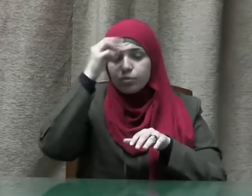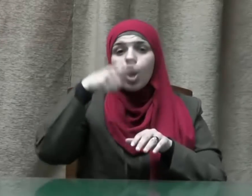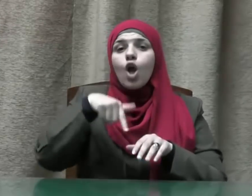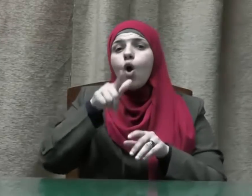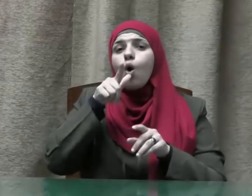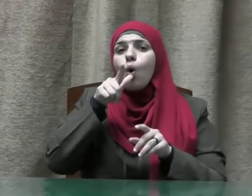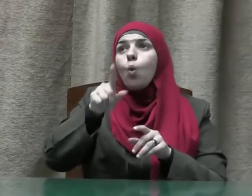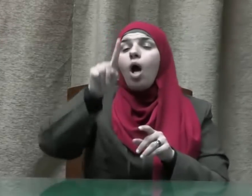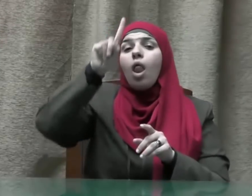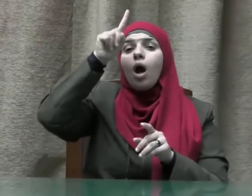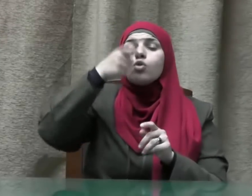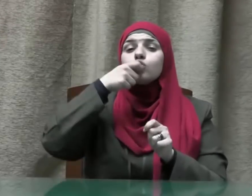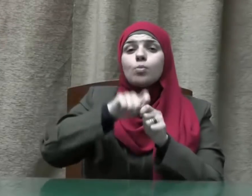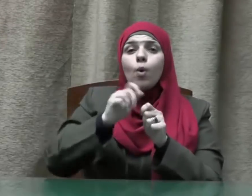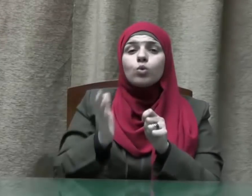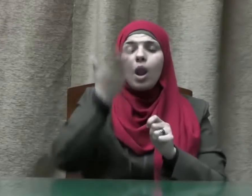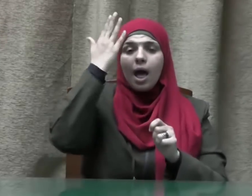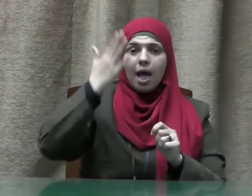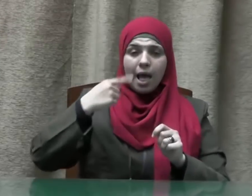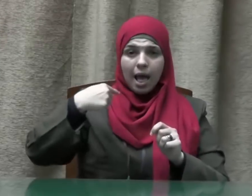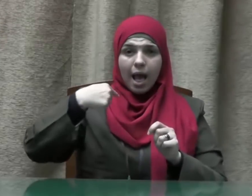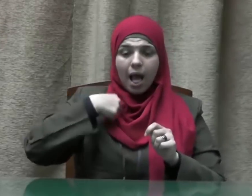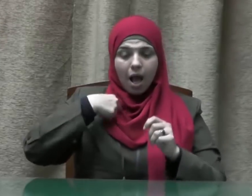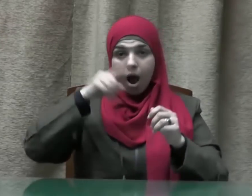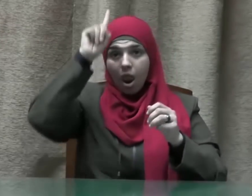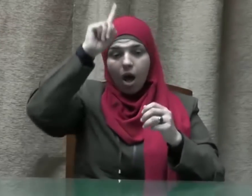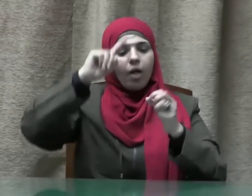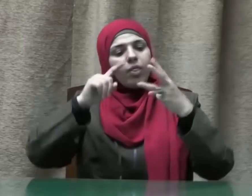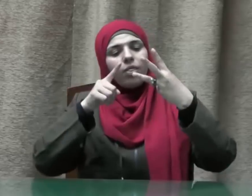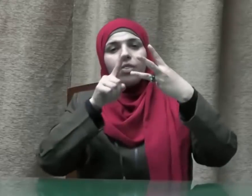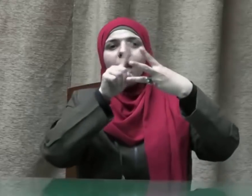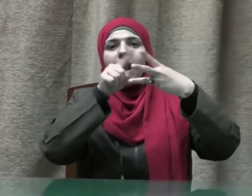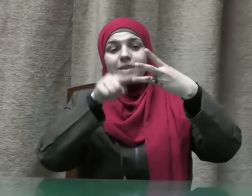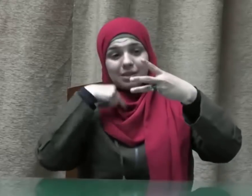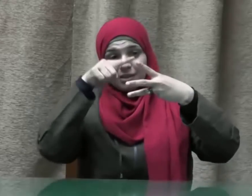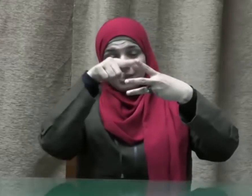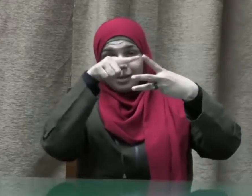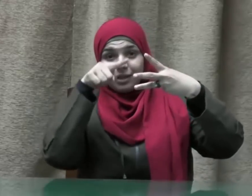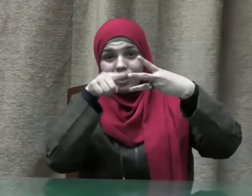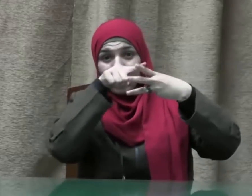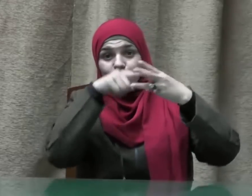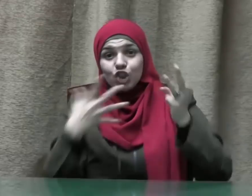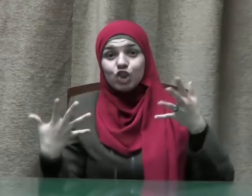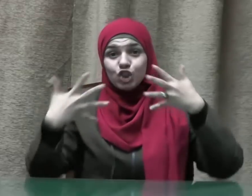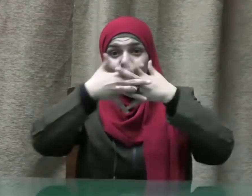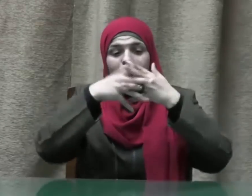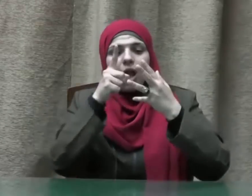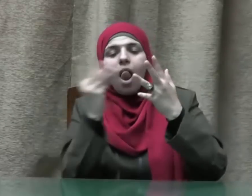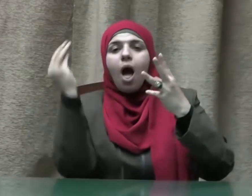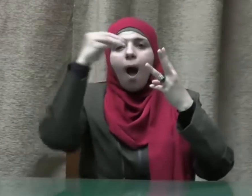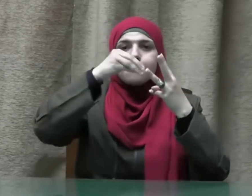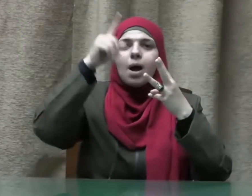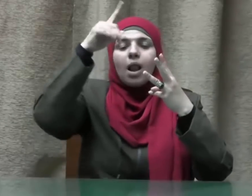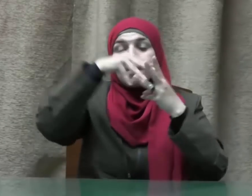الله أنا ثالث الشريكين ما لم يخن أحدهما صاحبه